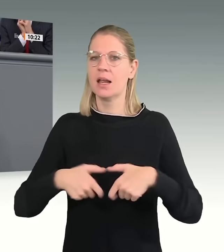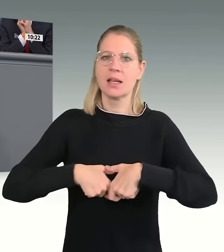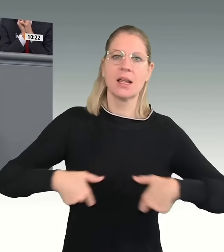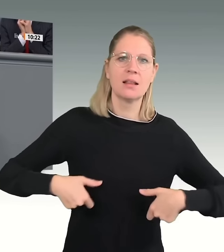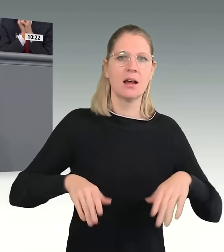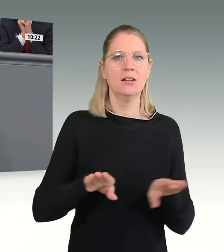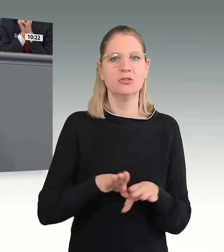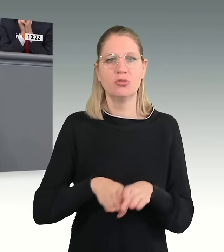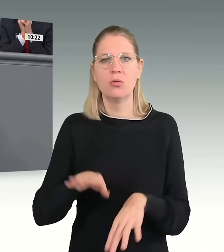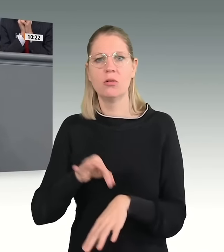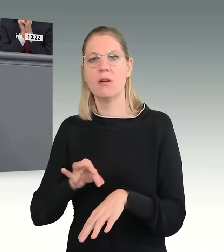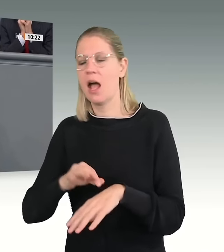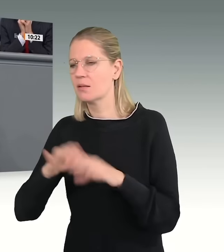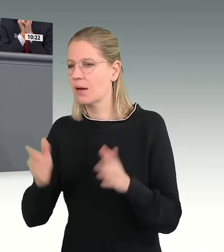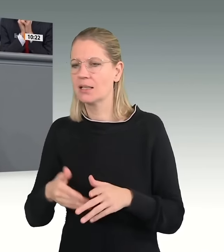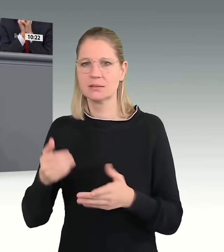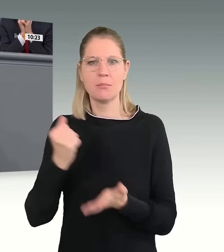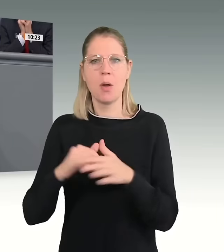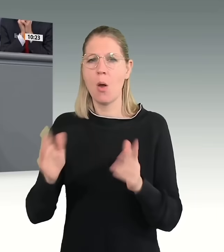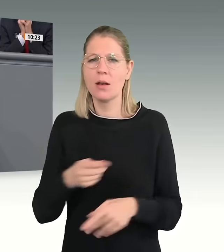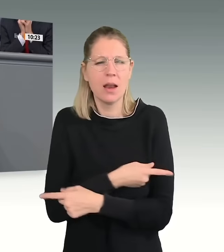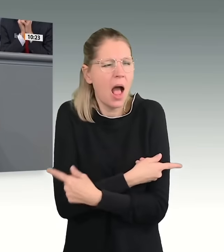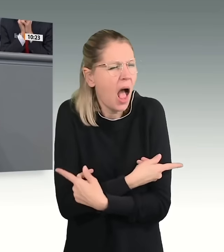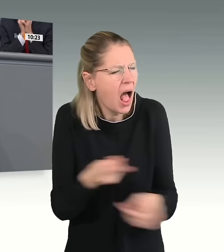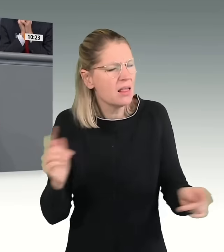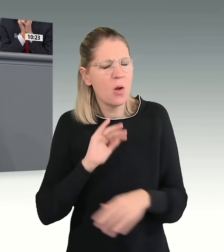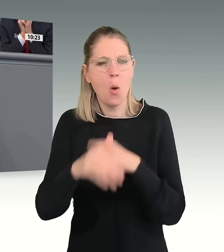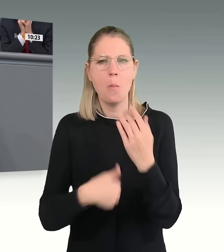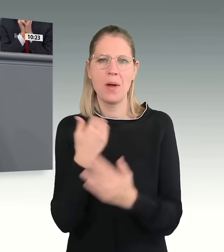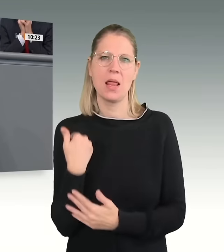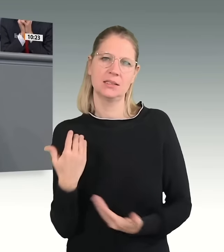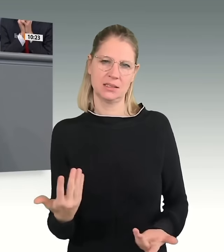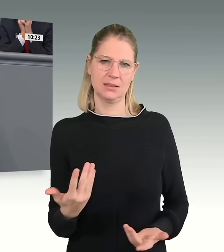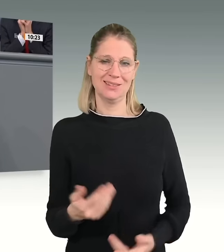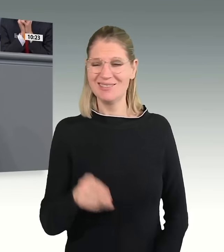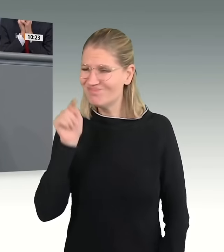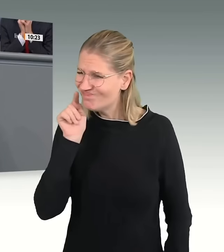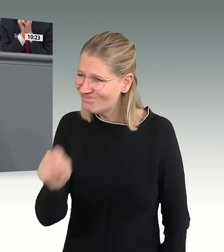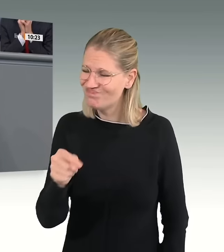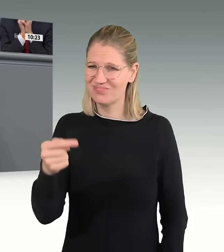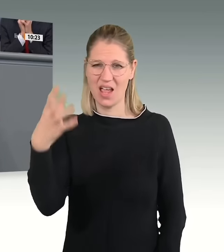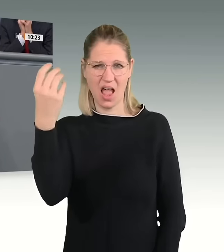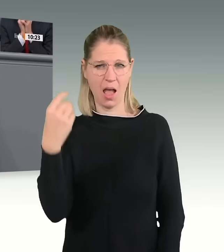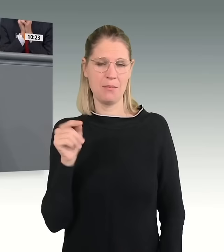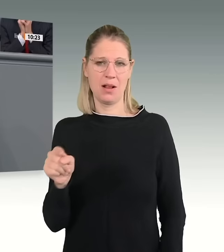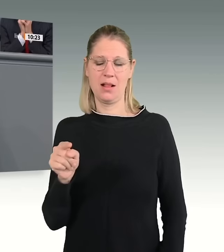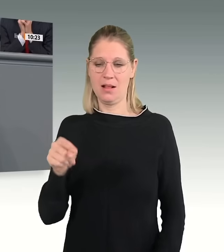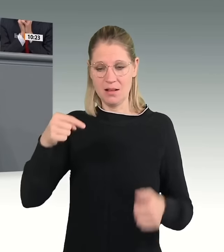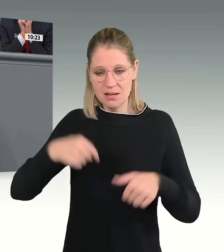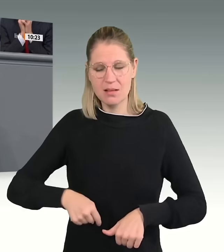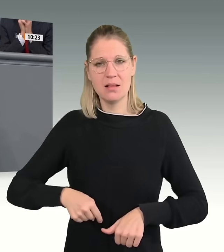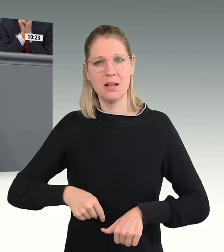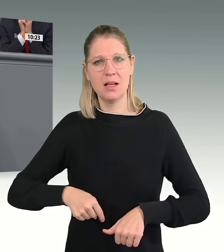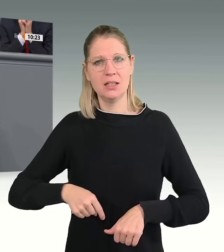Arztpraxen, in den Behörden. Sie, meine sehr verehrten Vertreter der Ampel, Sie gefährden damit die Stabilität,